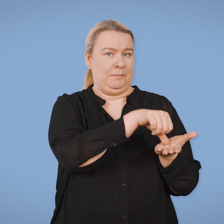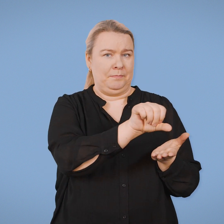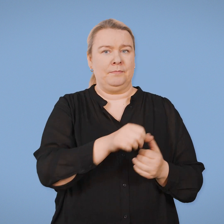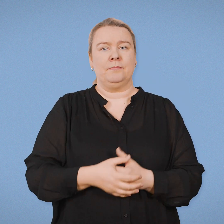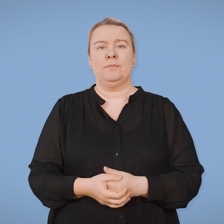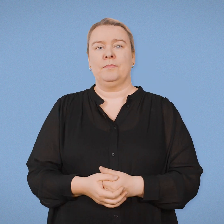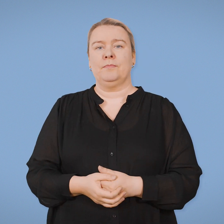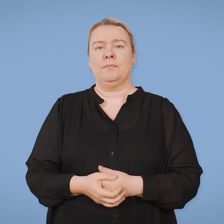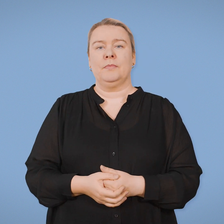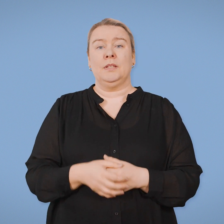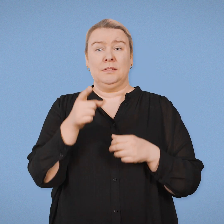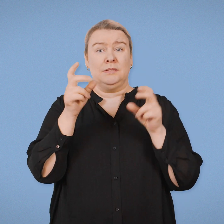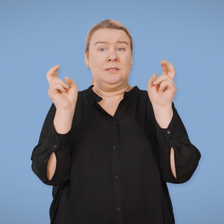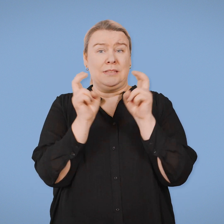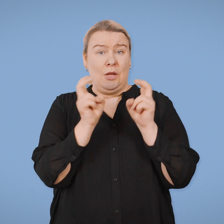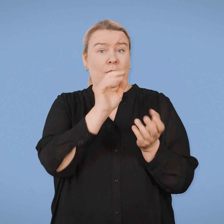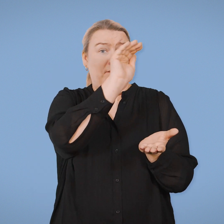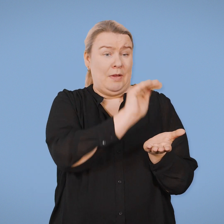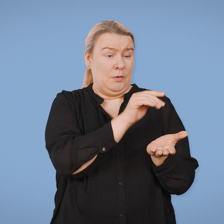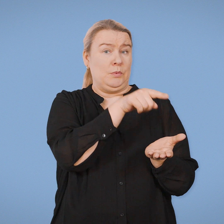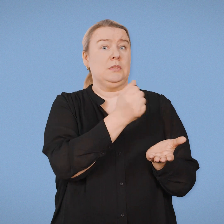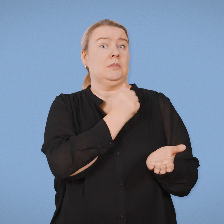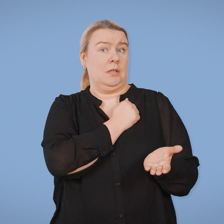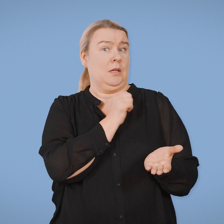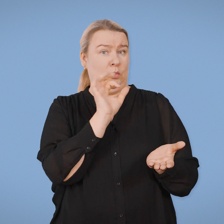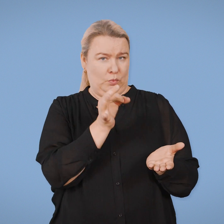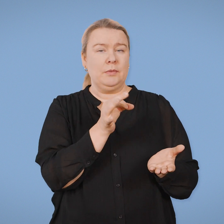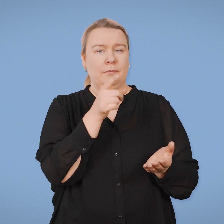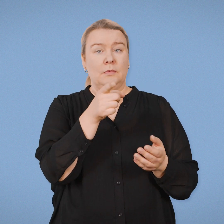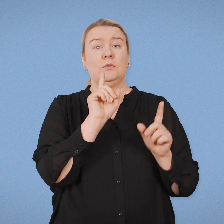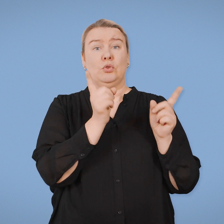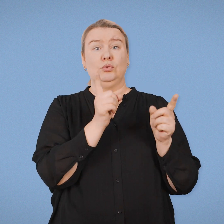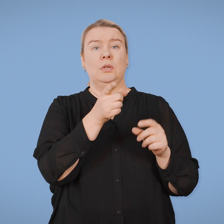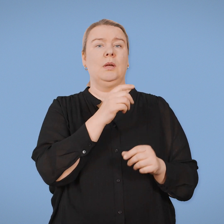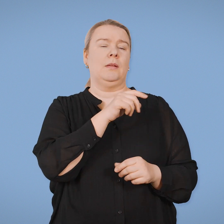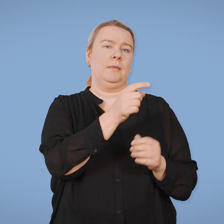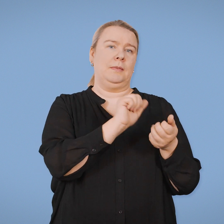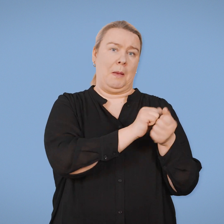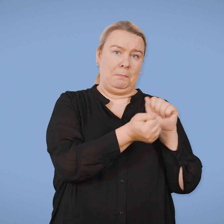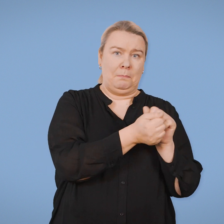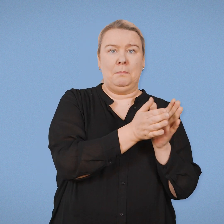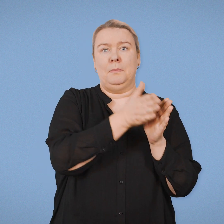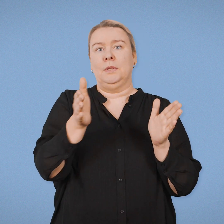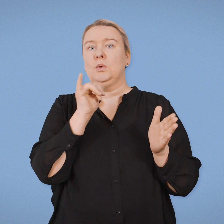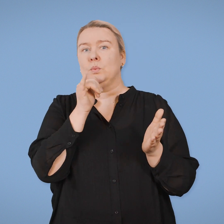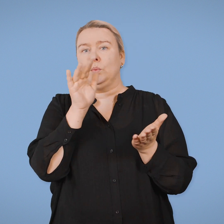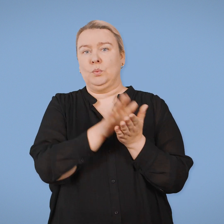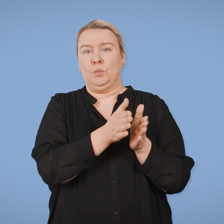Maksat silloin siis vähemmän veroja. Voit saada sähkövähennyksen, jos maksat sähköenergiasta tammi